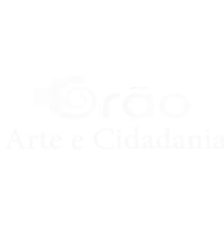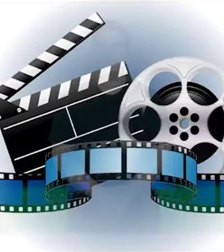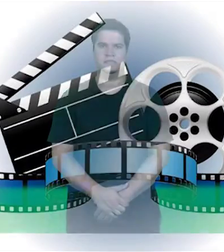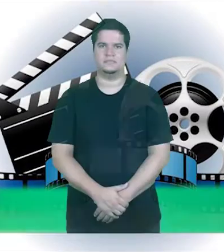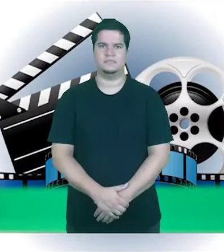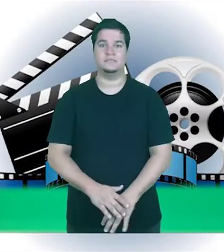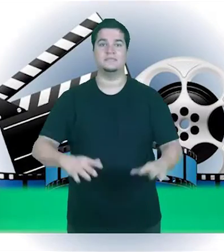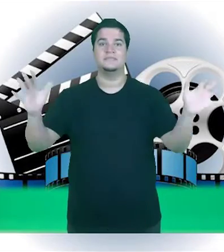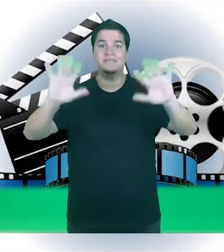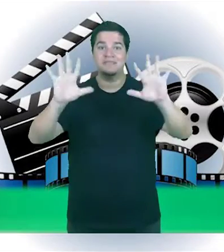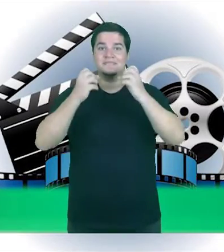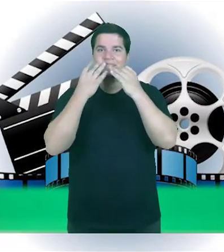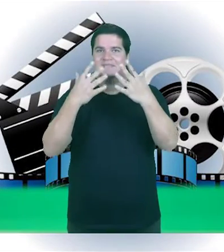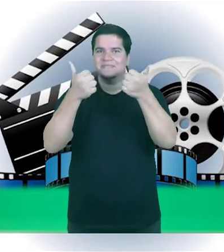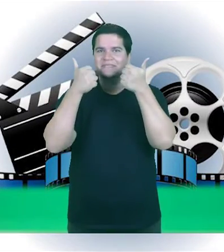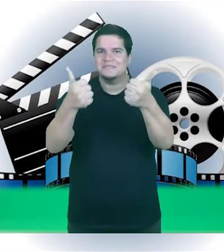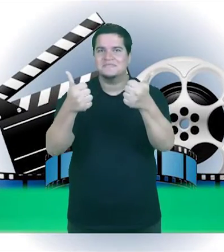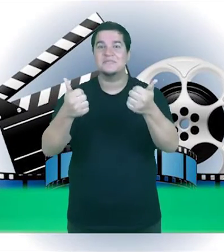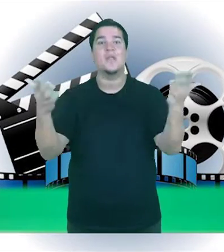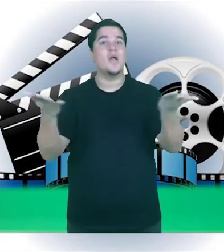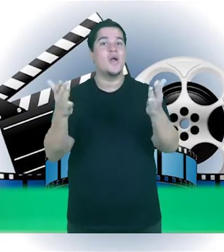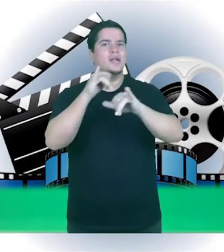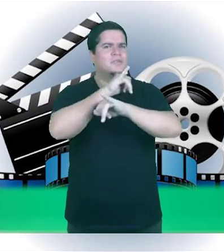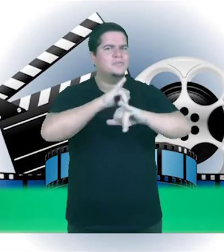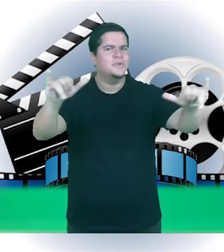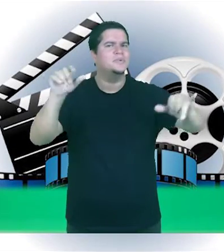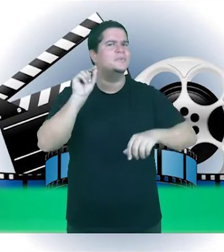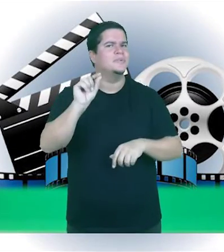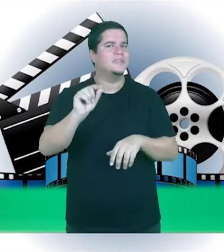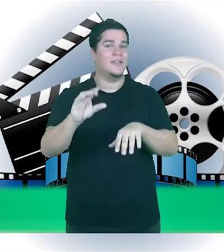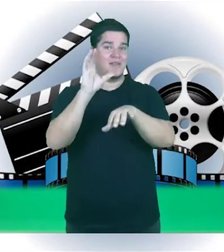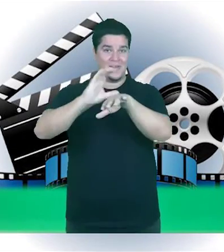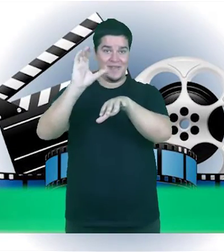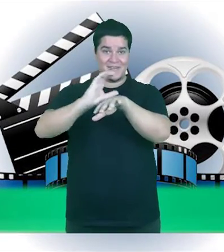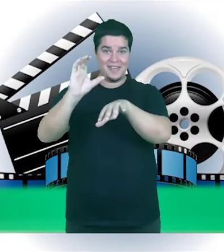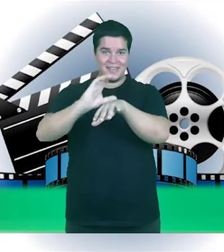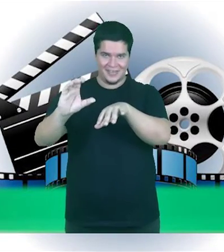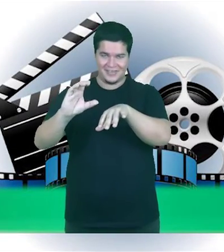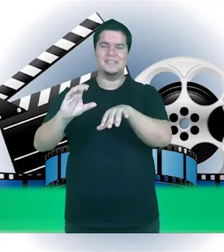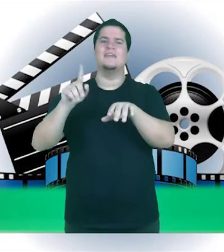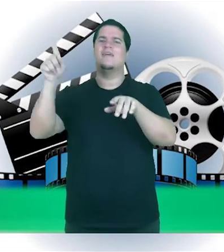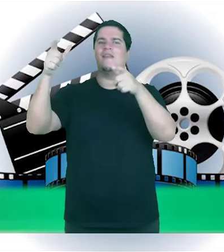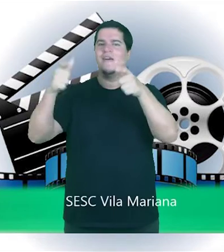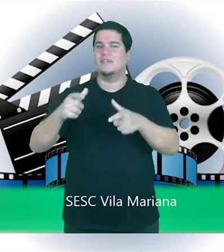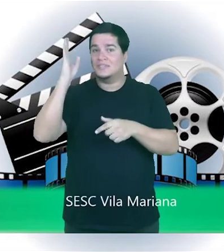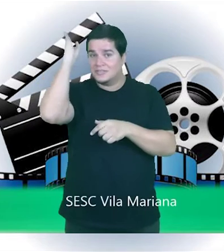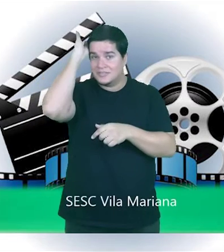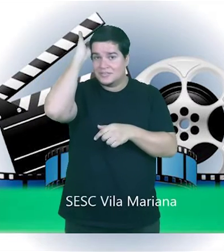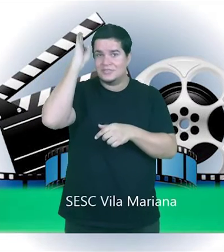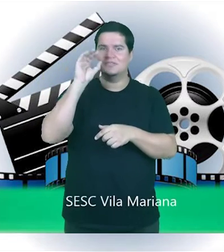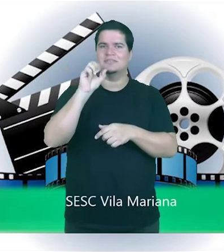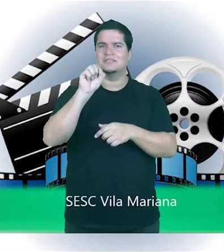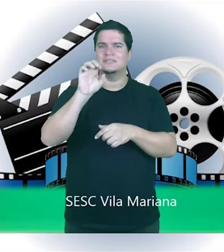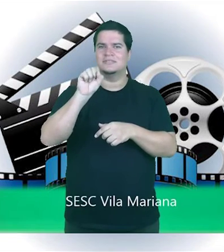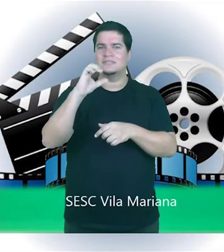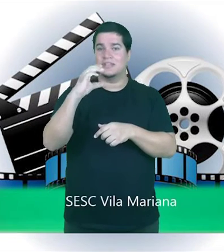Olá, tudo bem? Hoje venho trazer uma novidade. O Sesc,